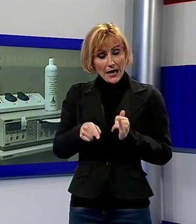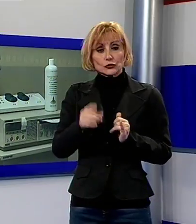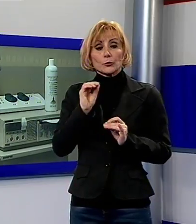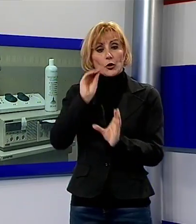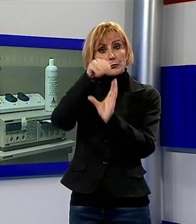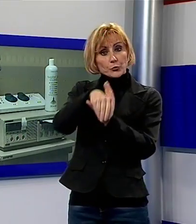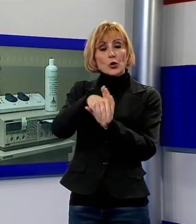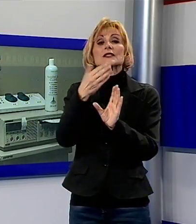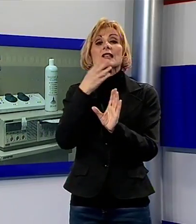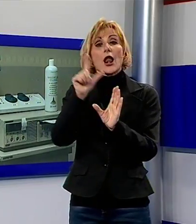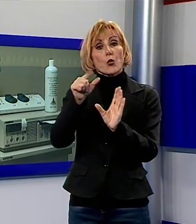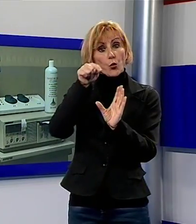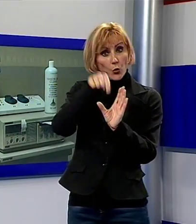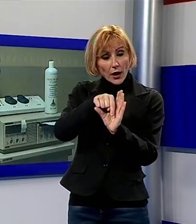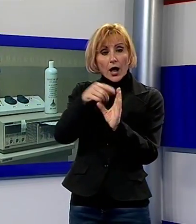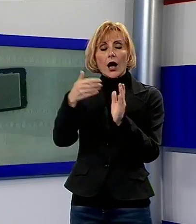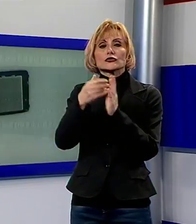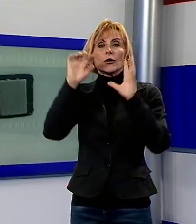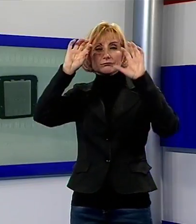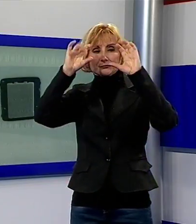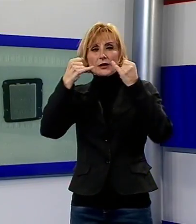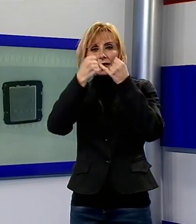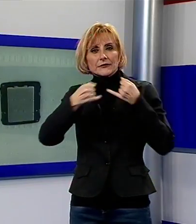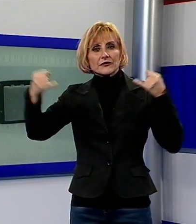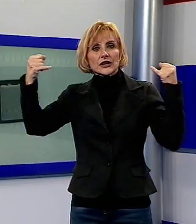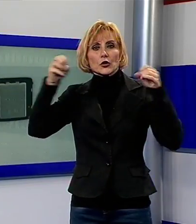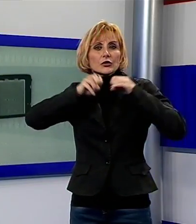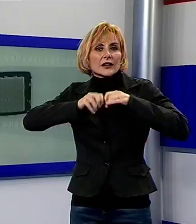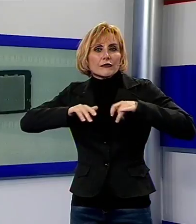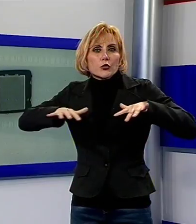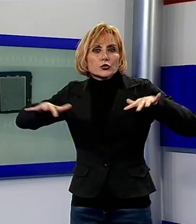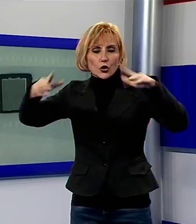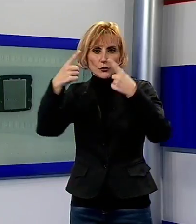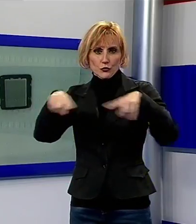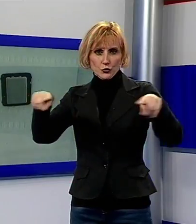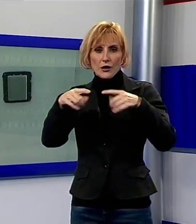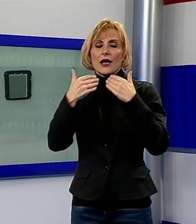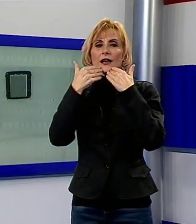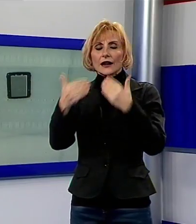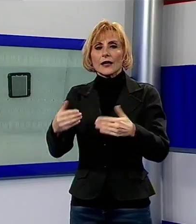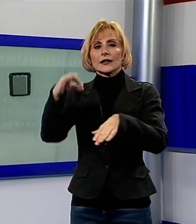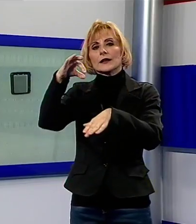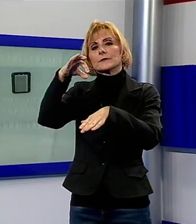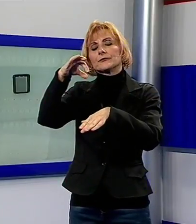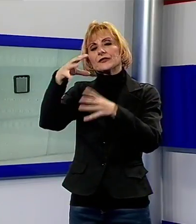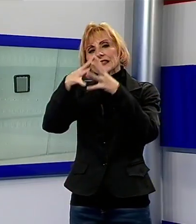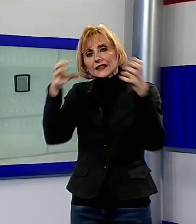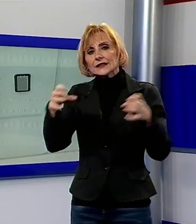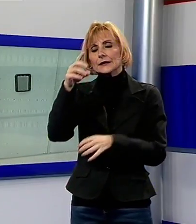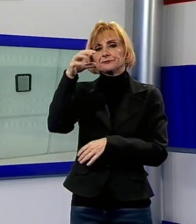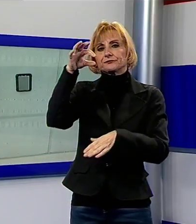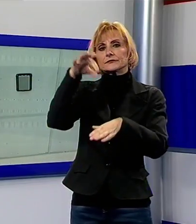operatoria dedicata un nuovo impianto di filodiffusione, grazie ad una donazione della ditta Meditec. Una